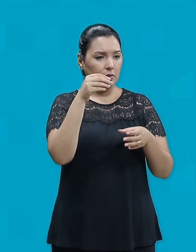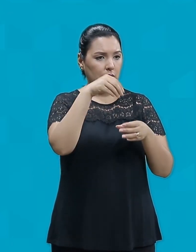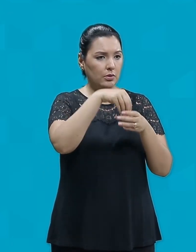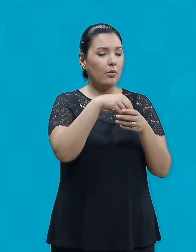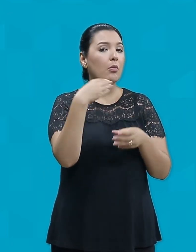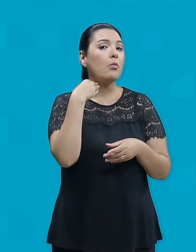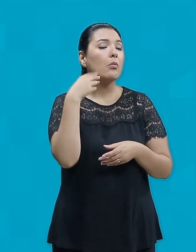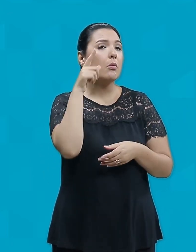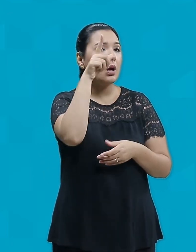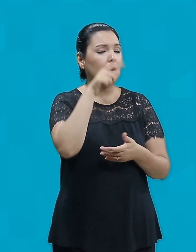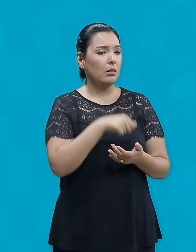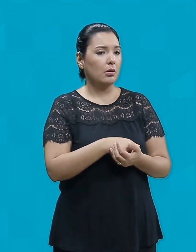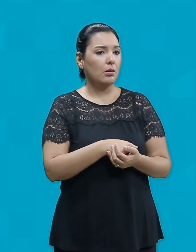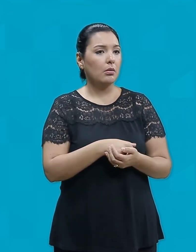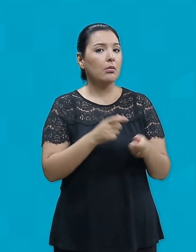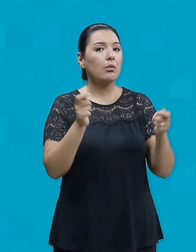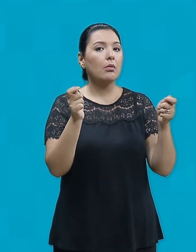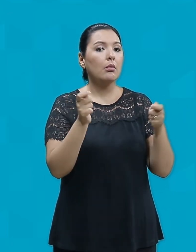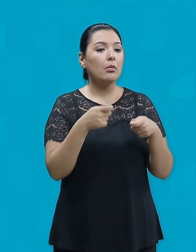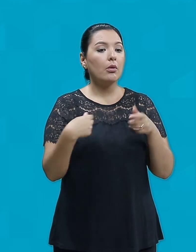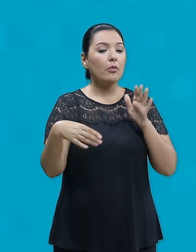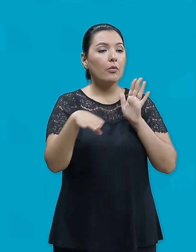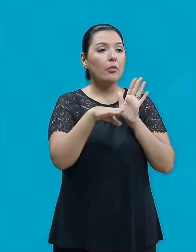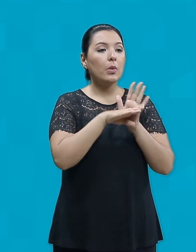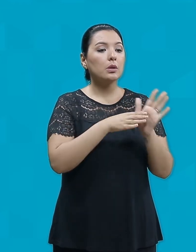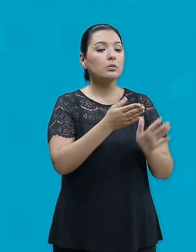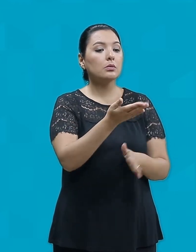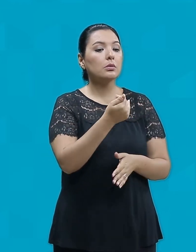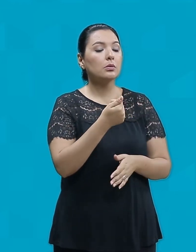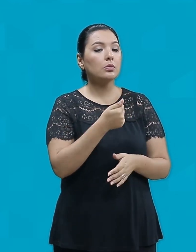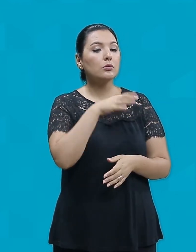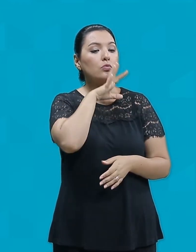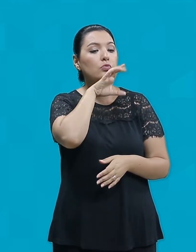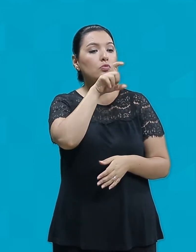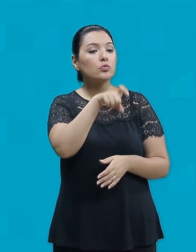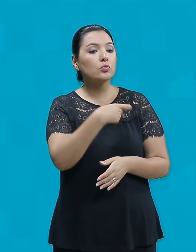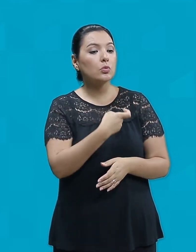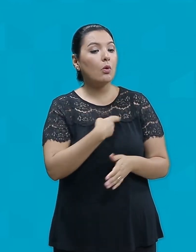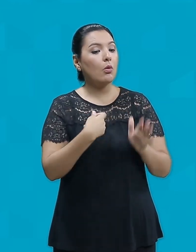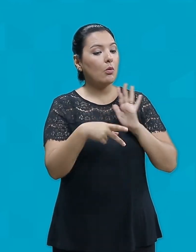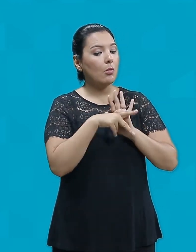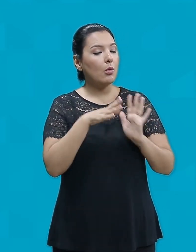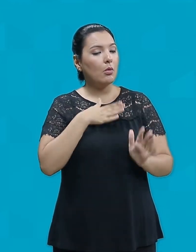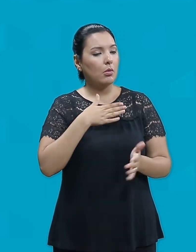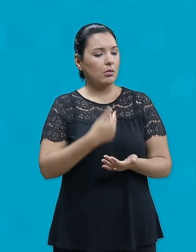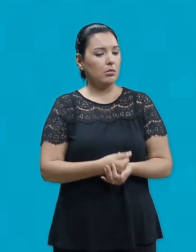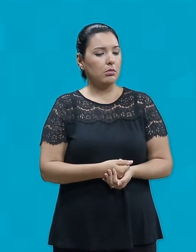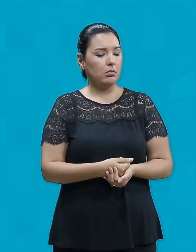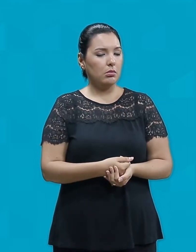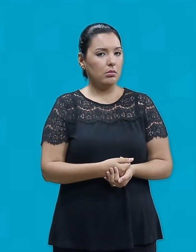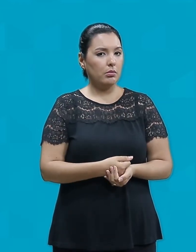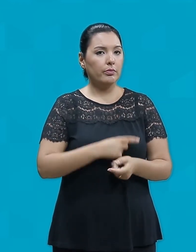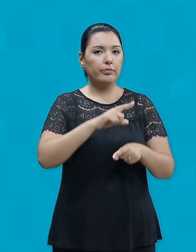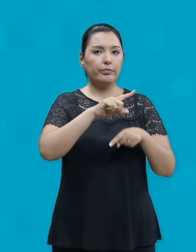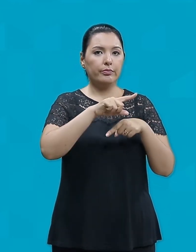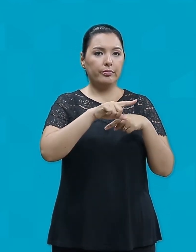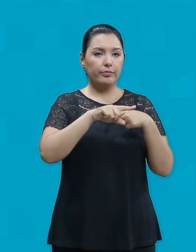banco Para que ao voltar, eu recebesse com juros o que me pertence Em seguida,